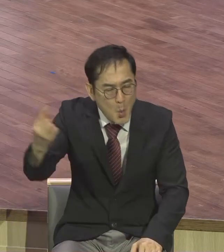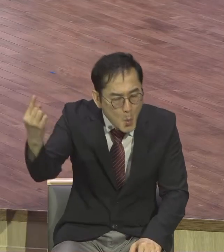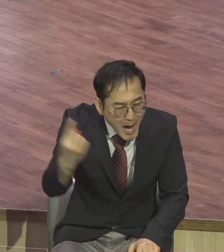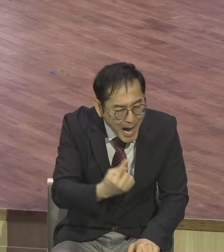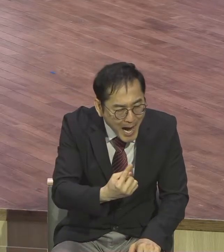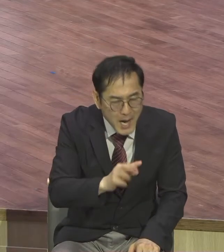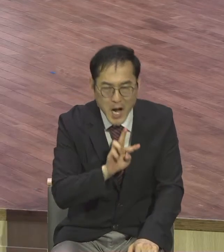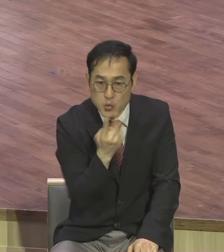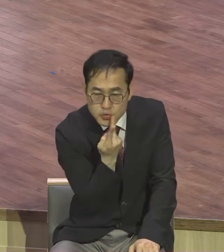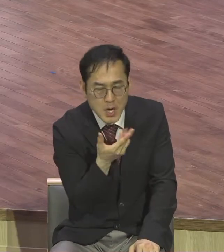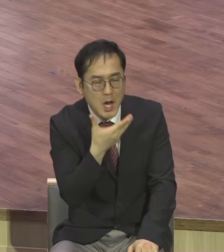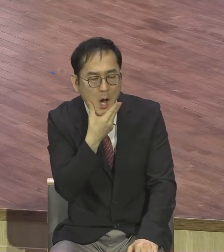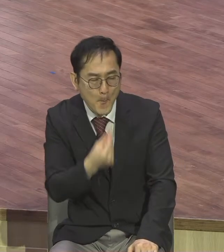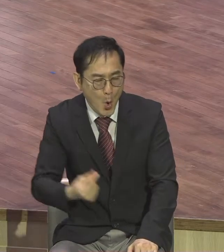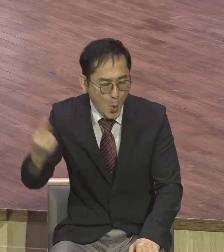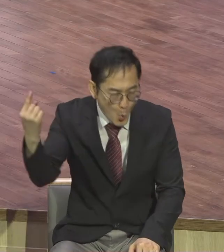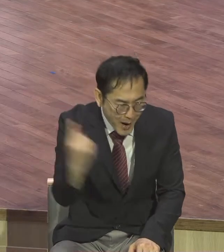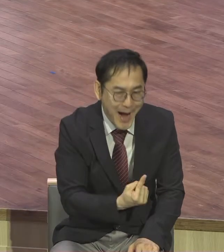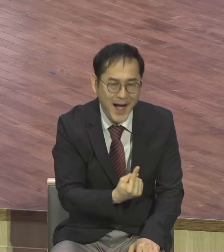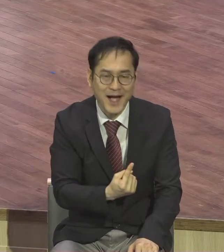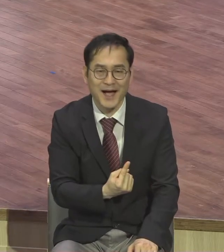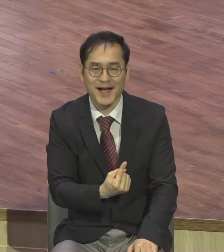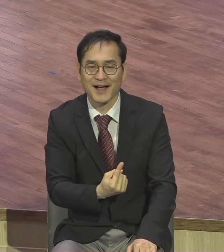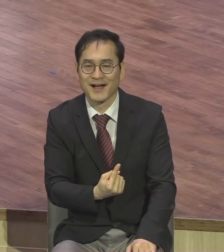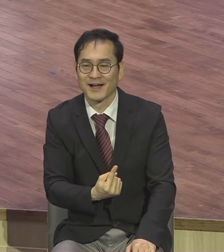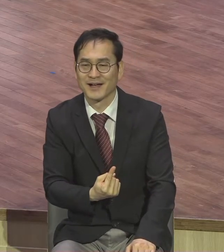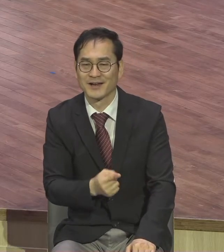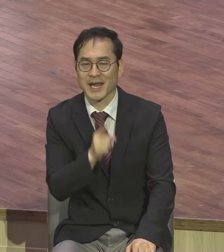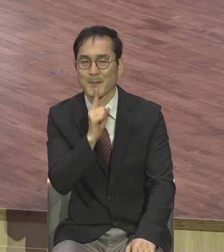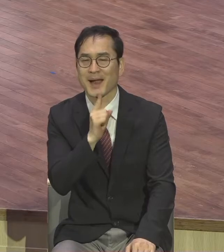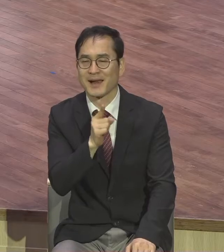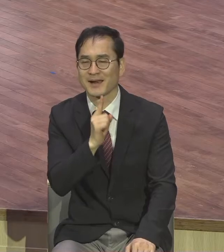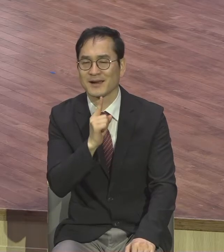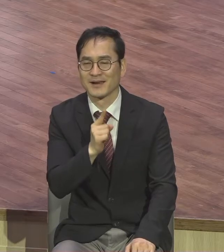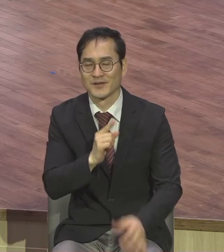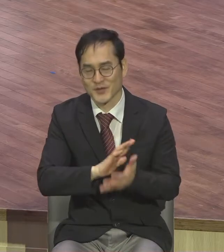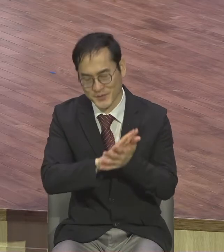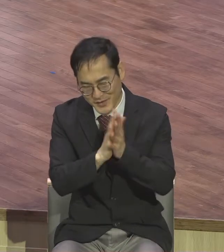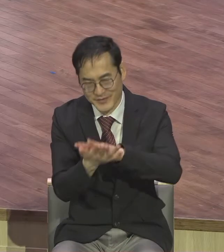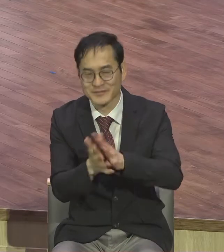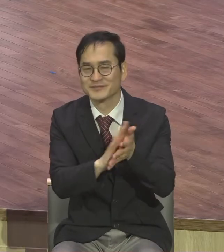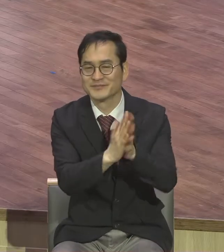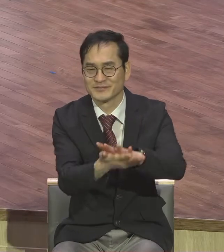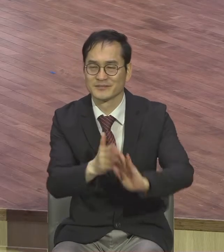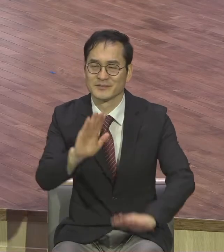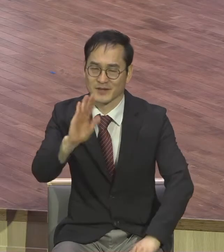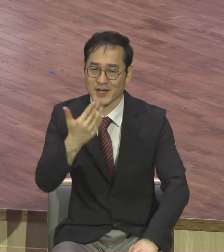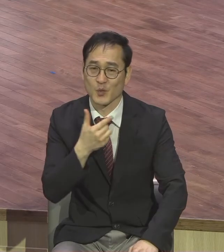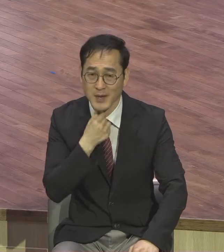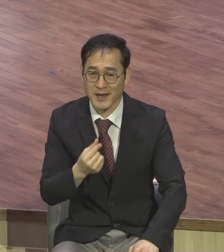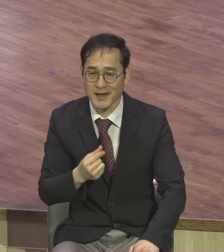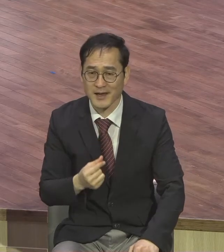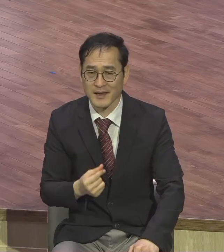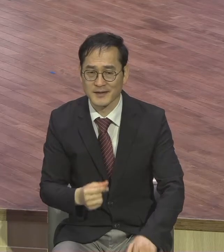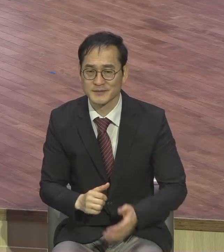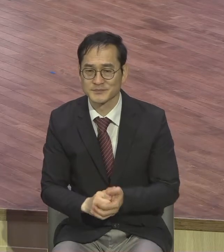이렇게 현장을 변화시켜 나가는 현장 첸지 메이카들 다 되시기를 제모로